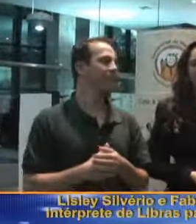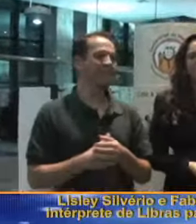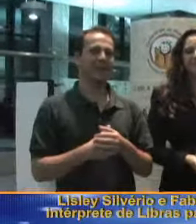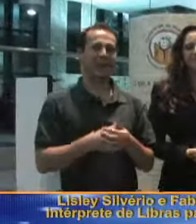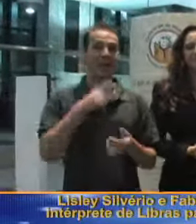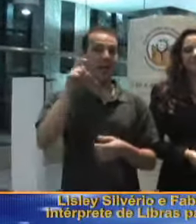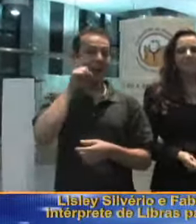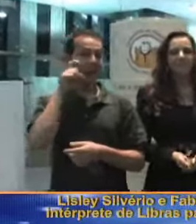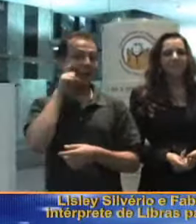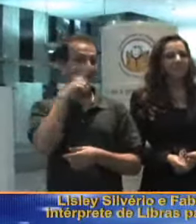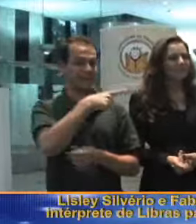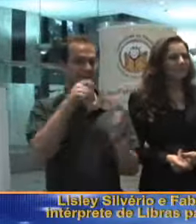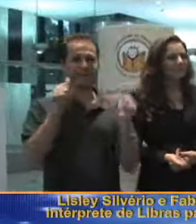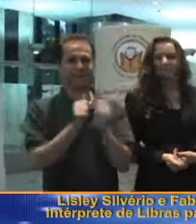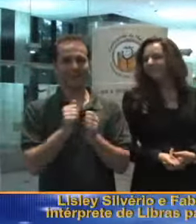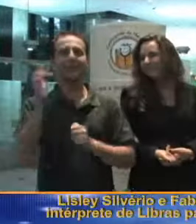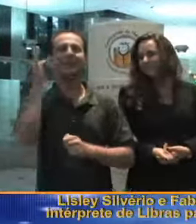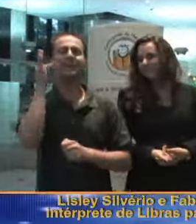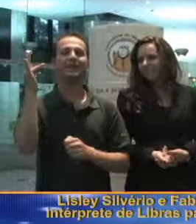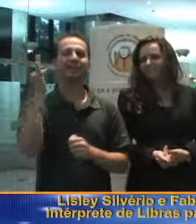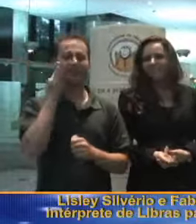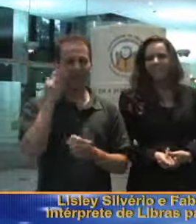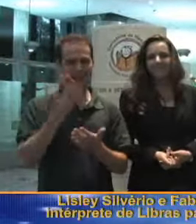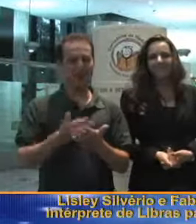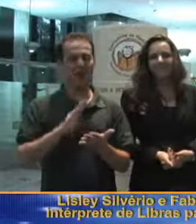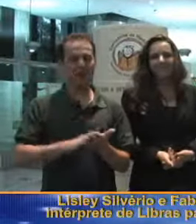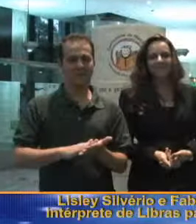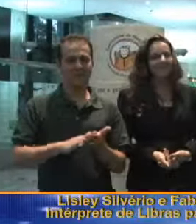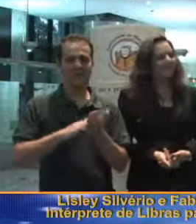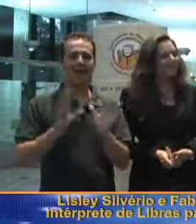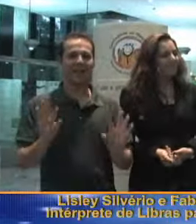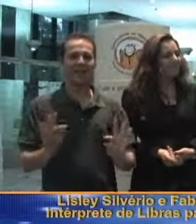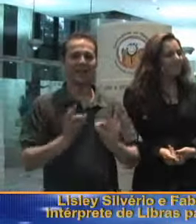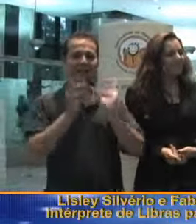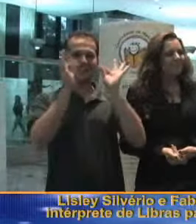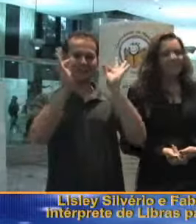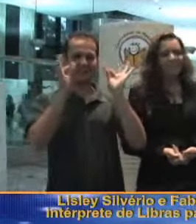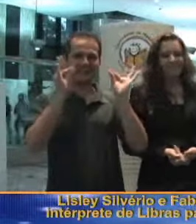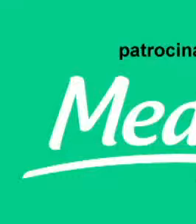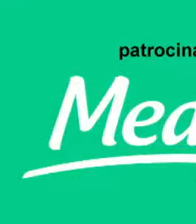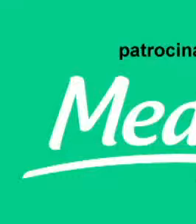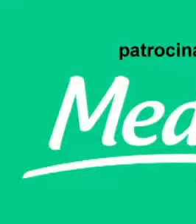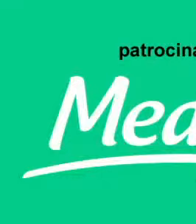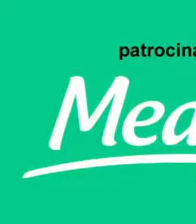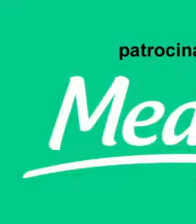Lisley Silvério e Fabiano Campos, intérprete de Libras, para o Telelibras.